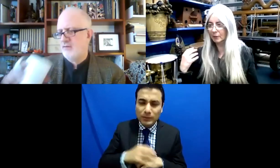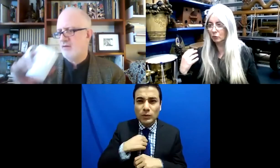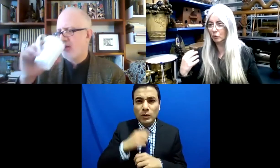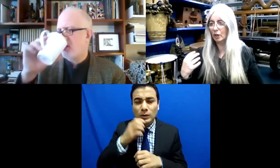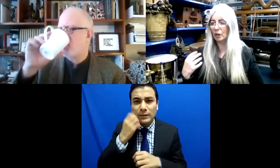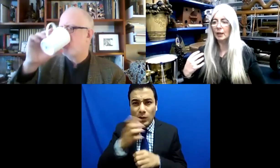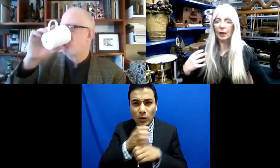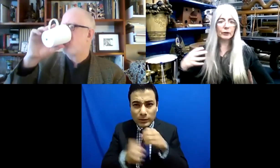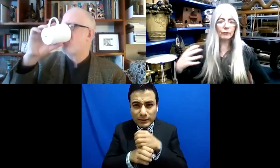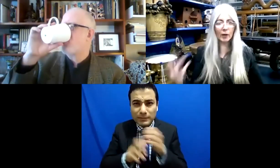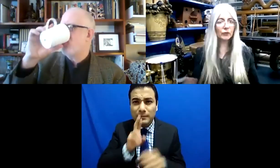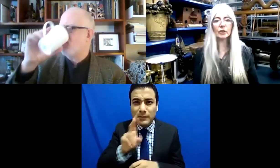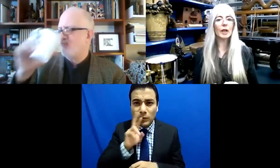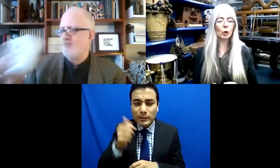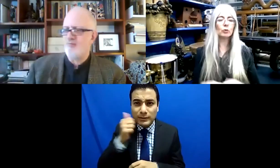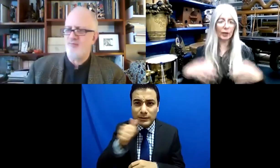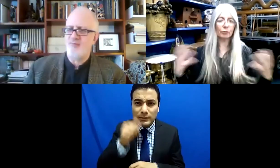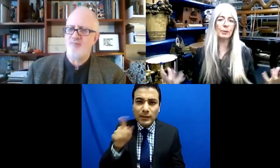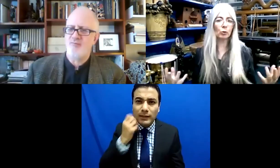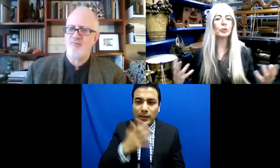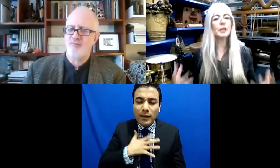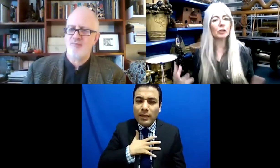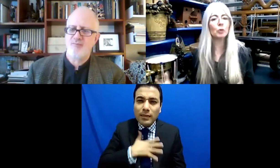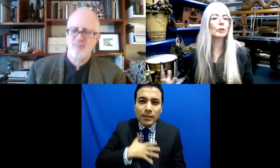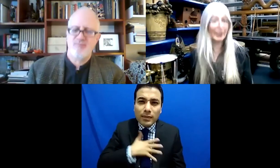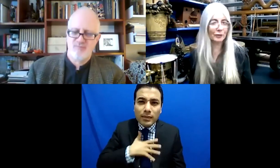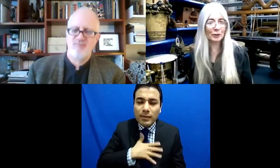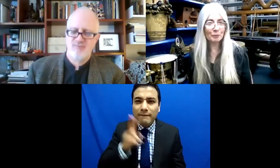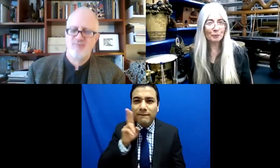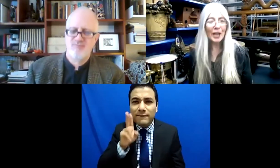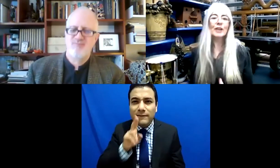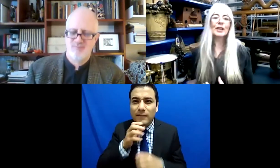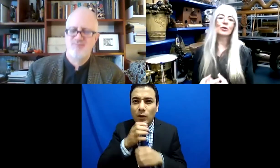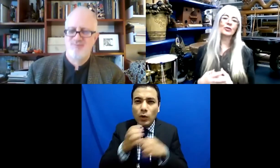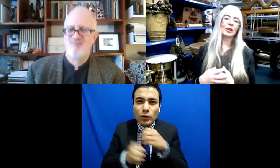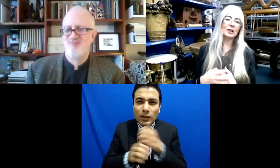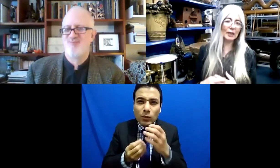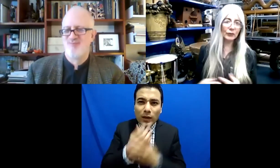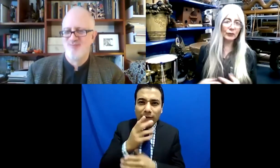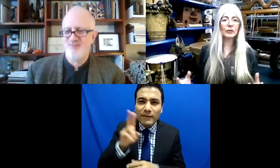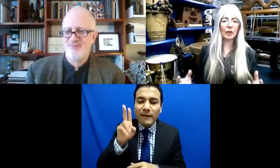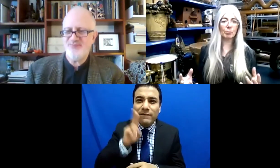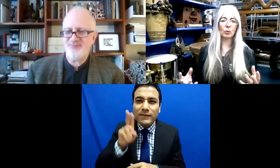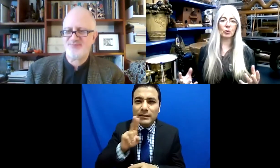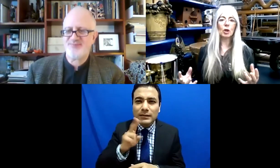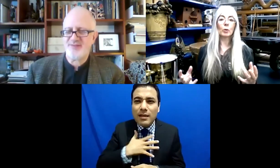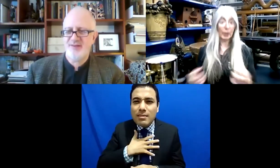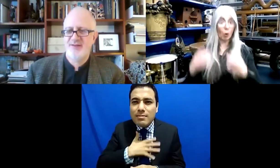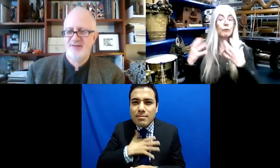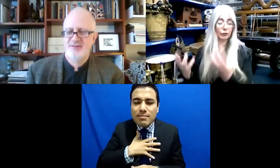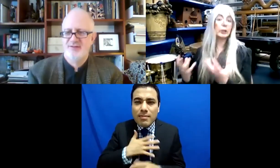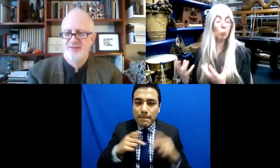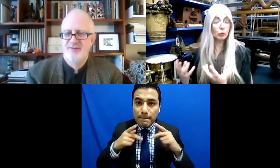quieren experimentar con un aparato que permite a las personas sordas